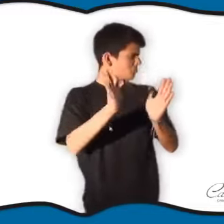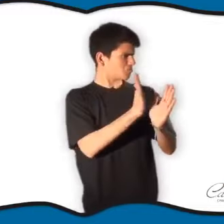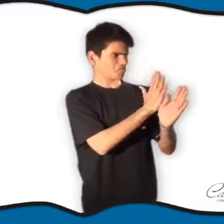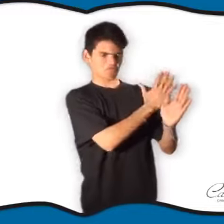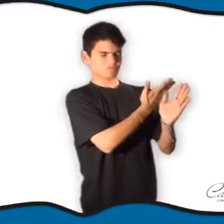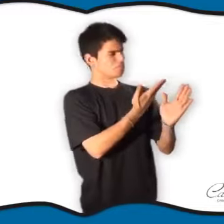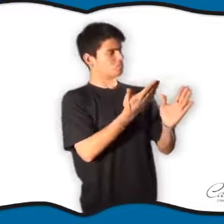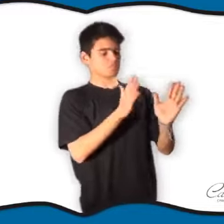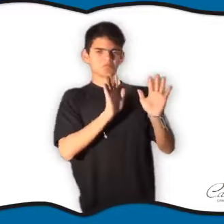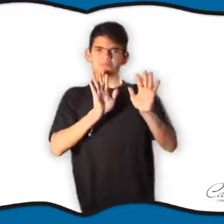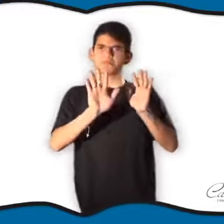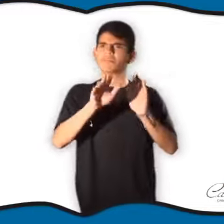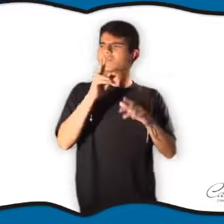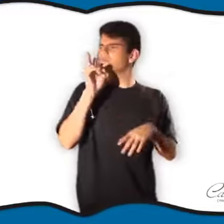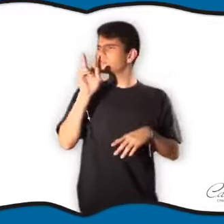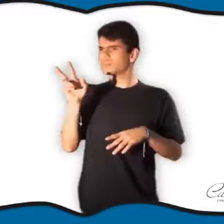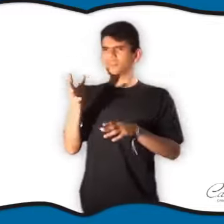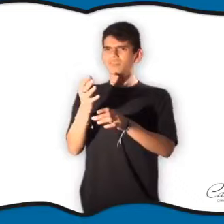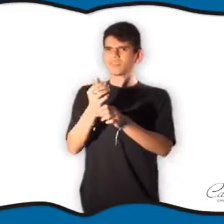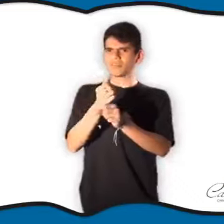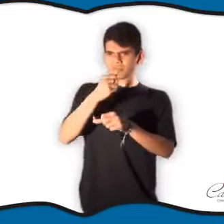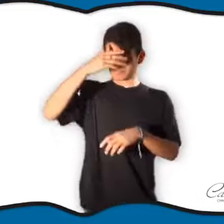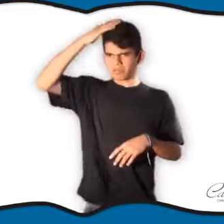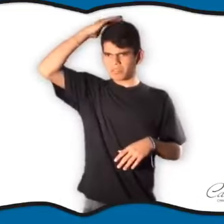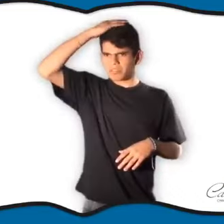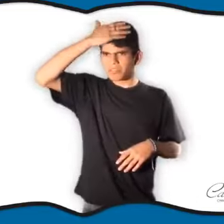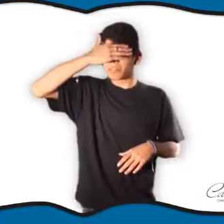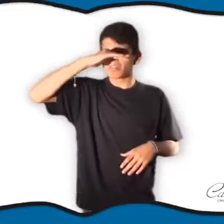y se encontró con su antiguo colectivo,